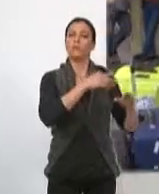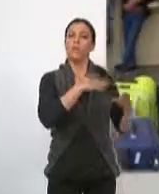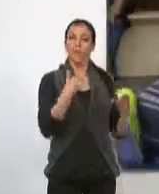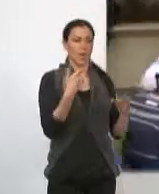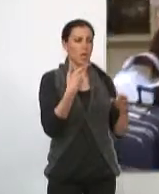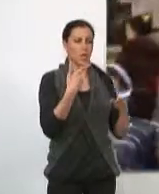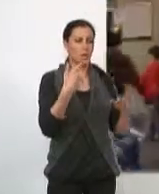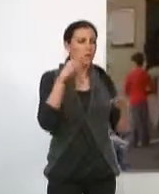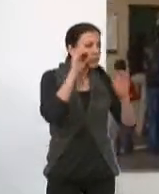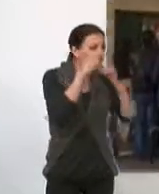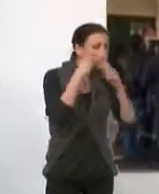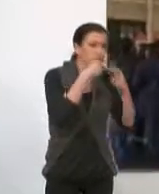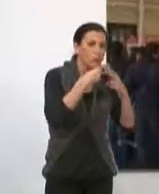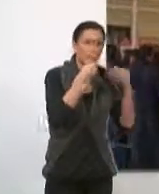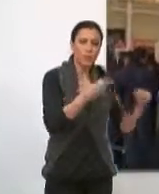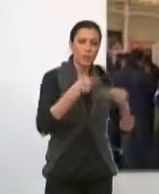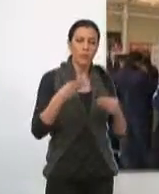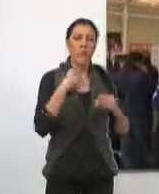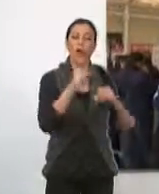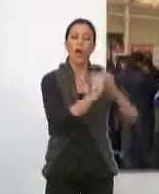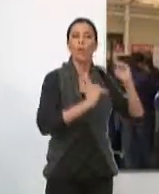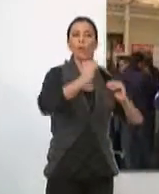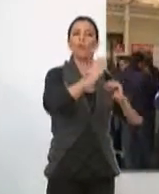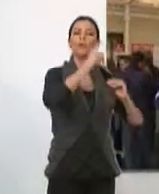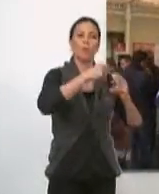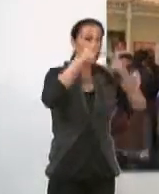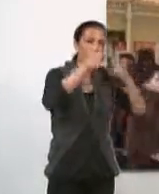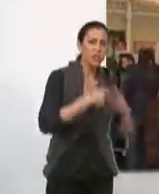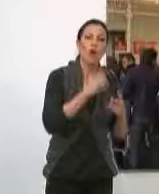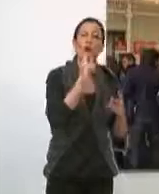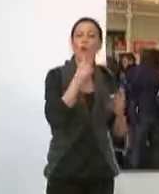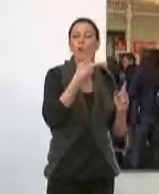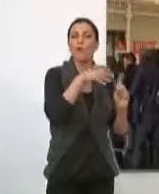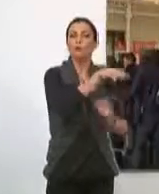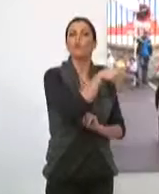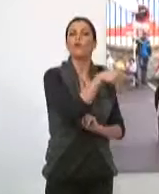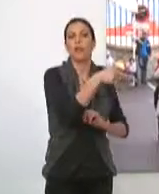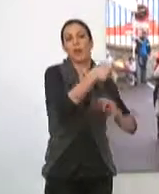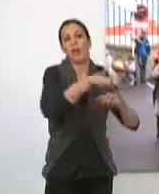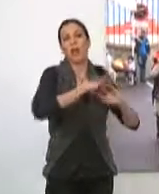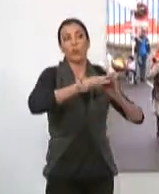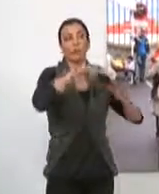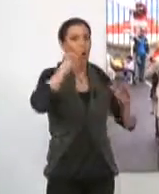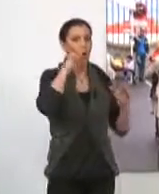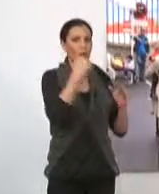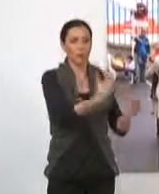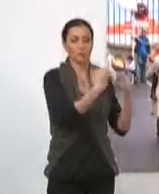observatorio para seguir cerca la evolución de la conexión y analizar su repercusión en la rentabilidad del puerto de